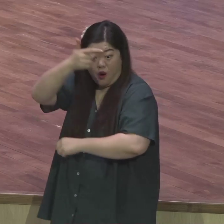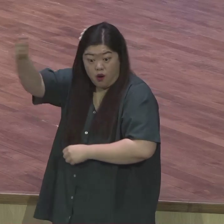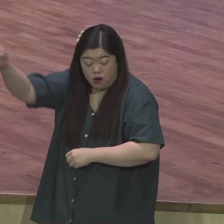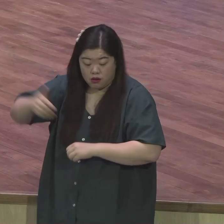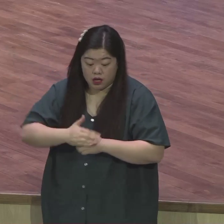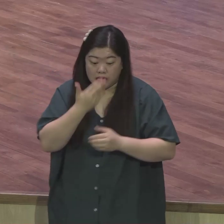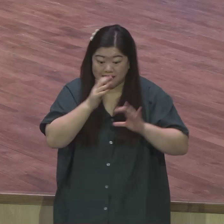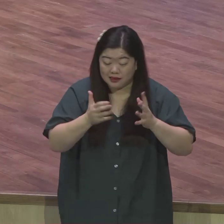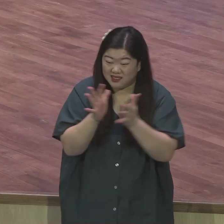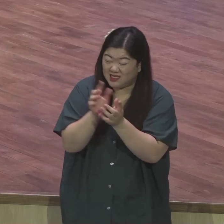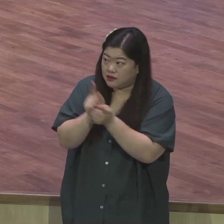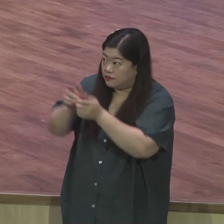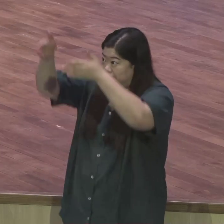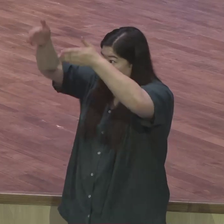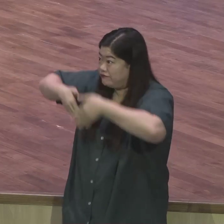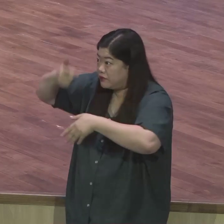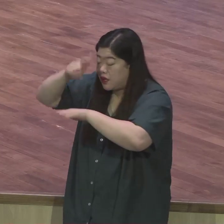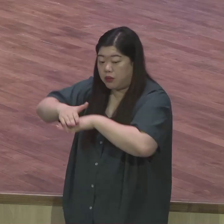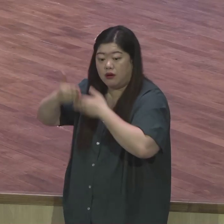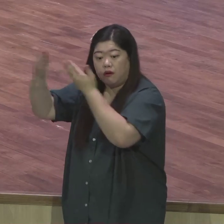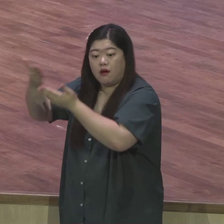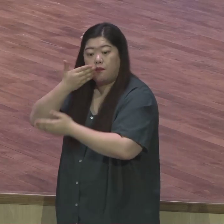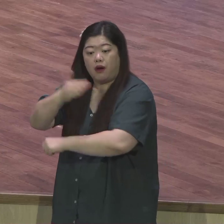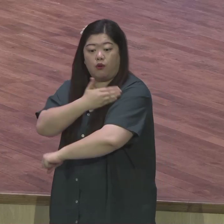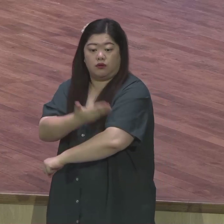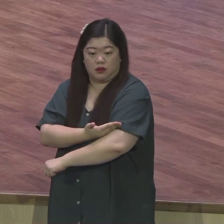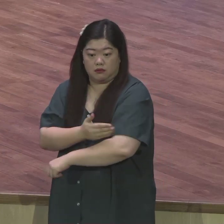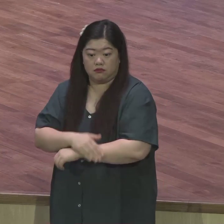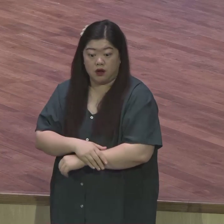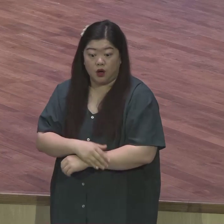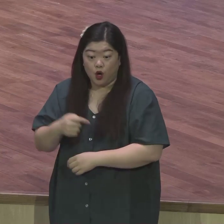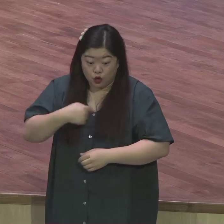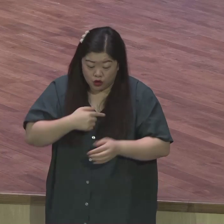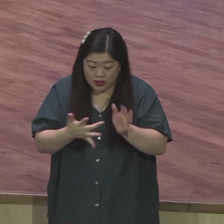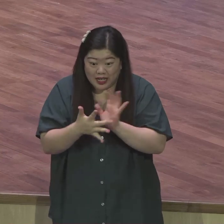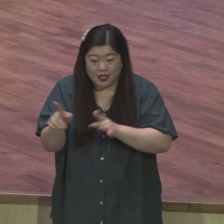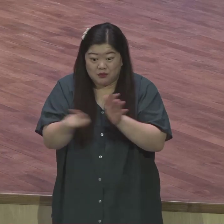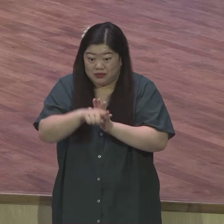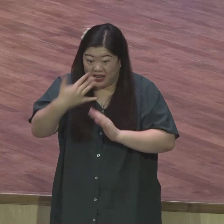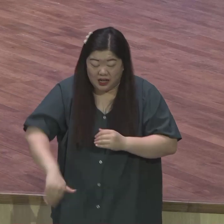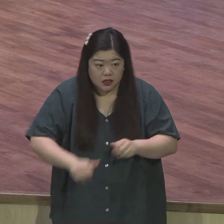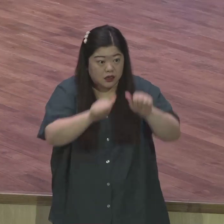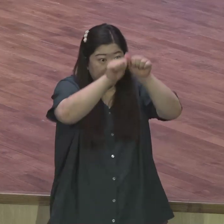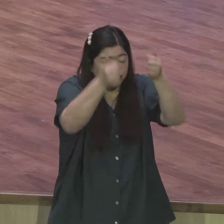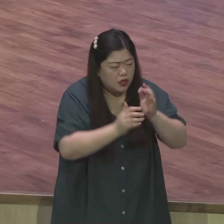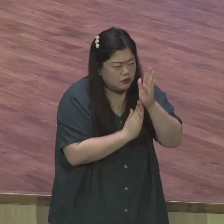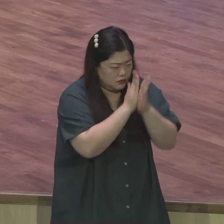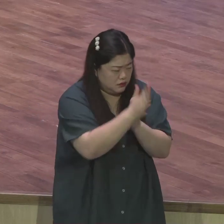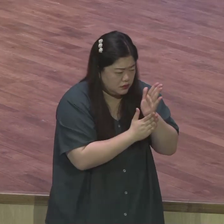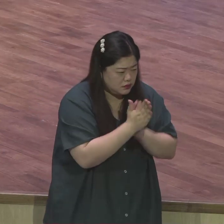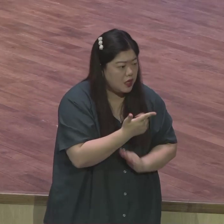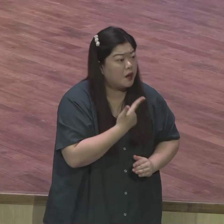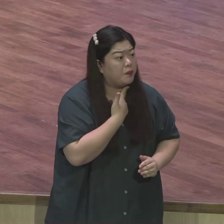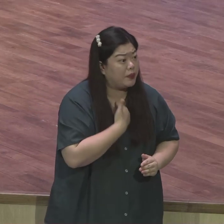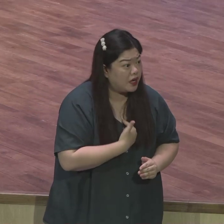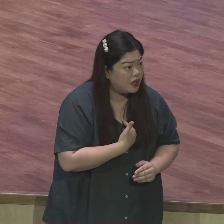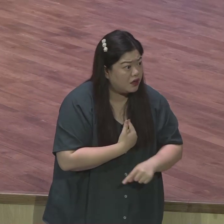민족이 우리는 우상순배하고 살 때 이들은 하나님을 예배하고 있었단 말이에요 이 특권을 얻었단 말이에요